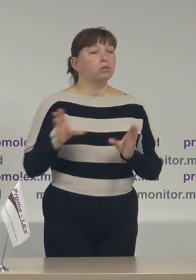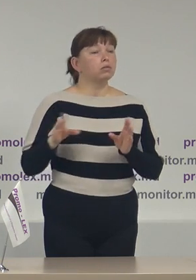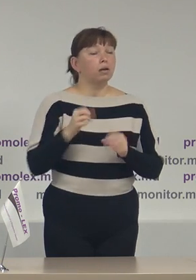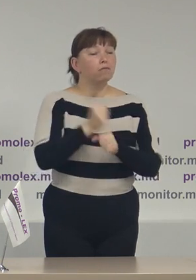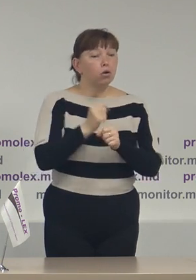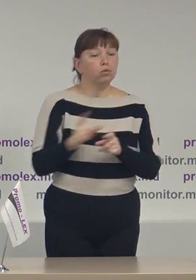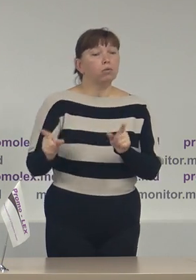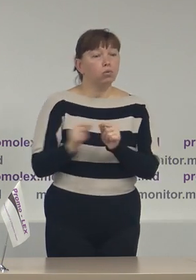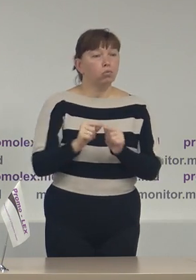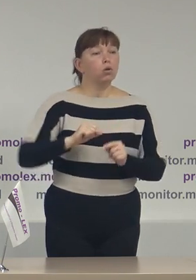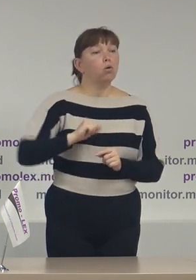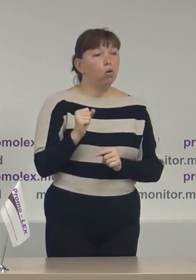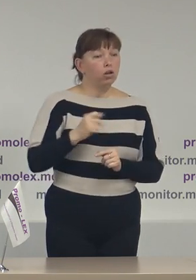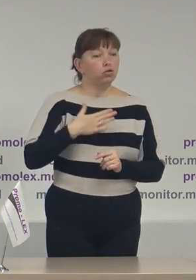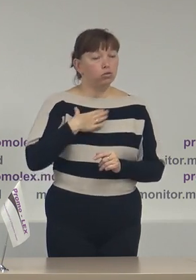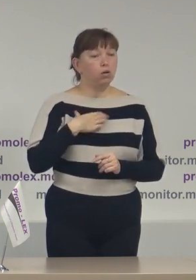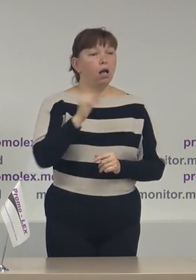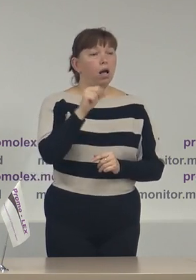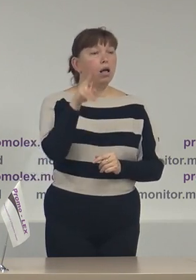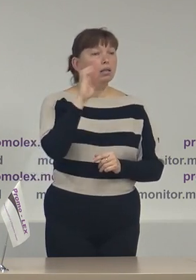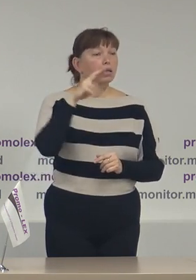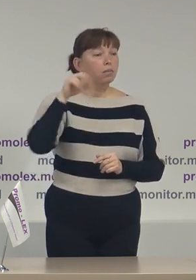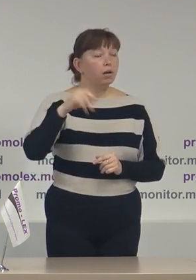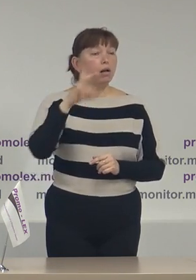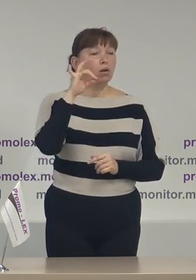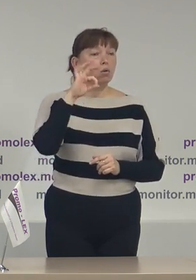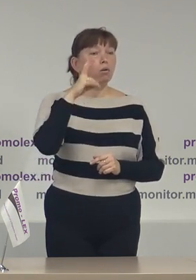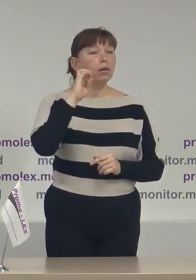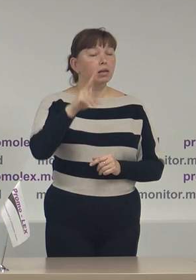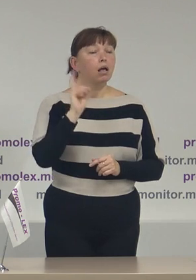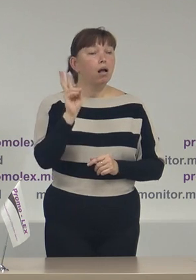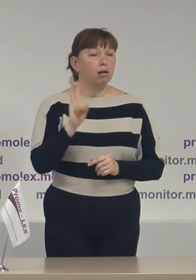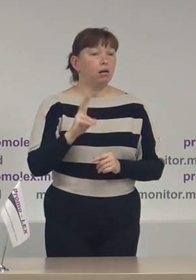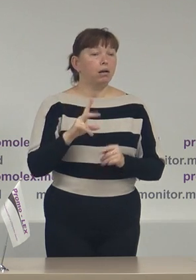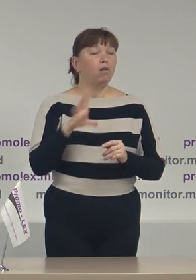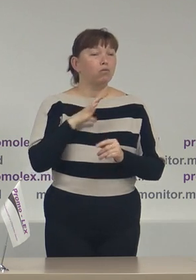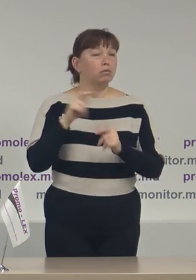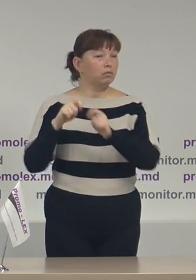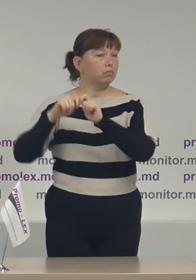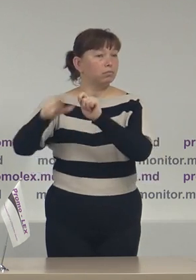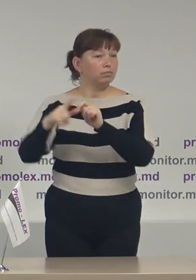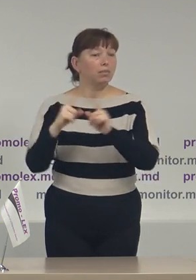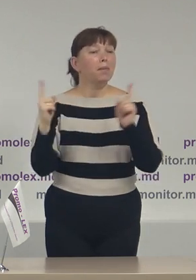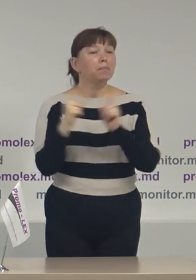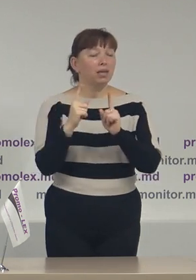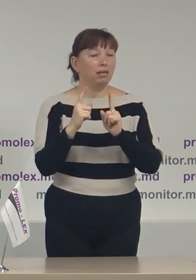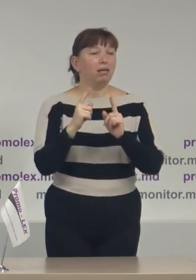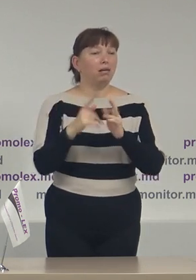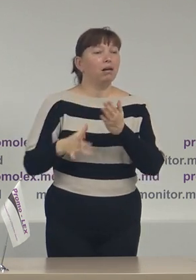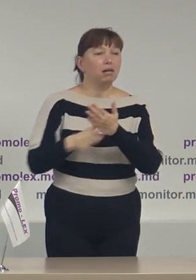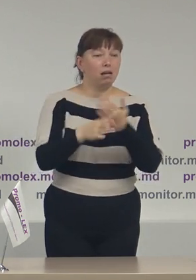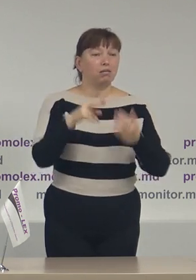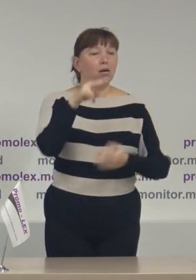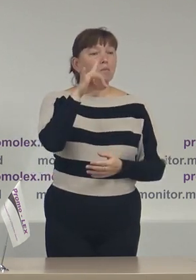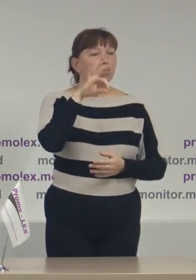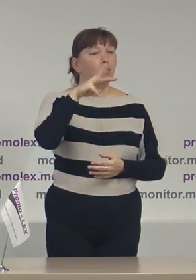cu colegii noștri de la Adepta P. Rochit, care au beneficiat de mini-granturi din partea Asociației Promolex